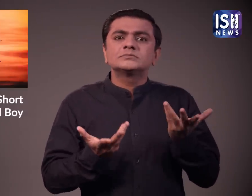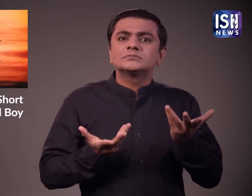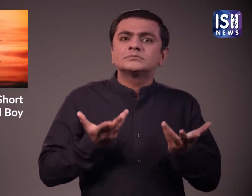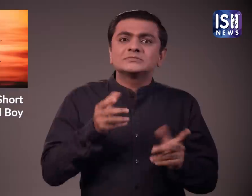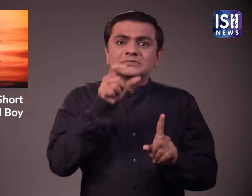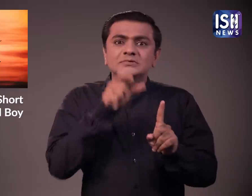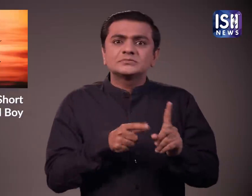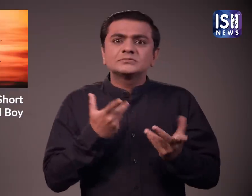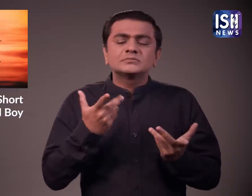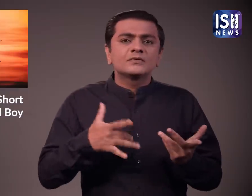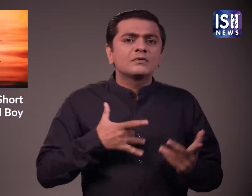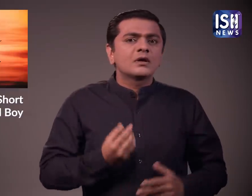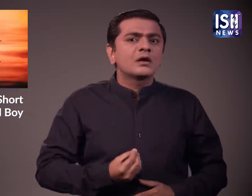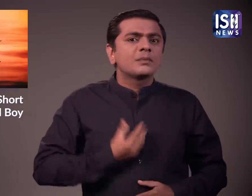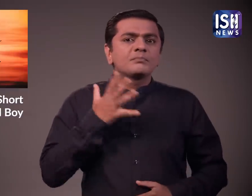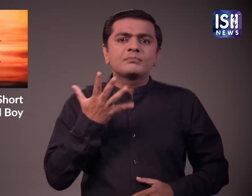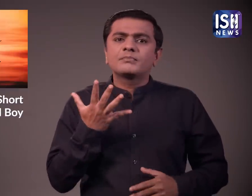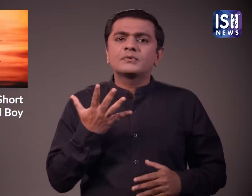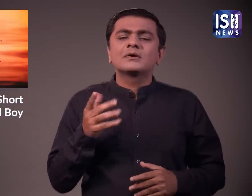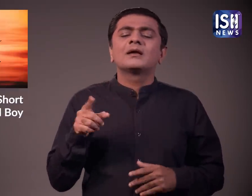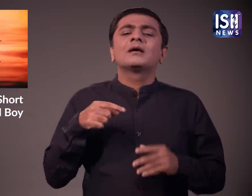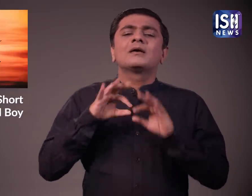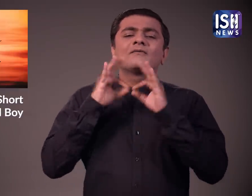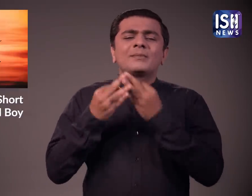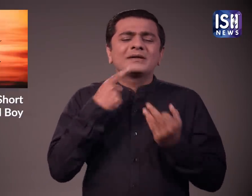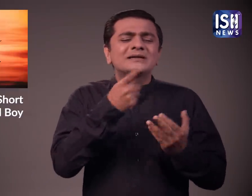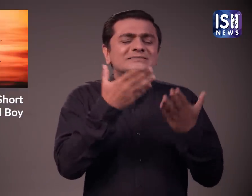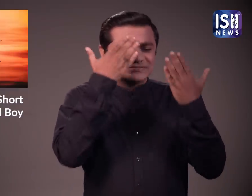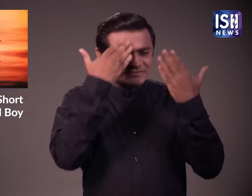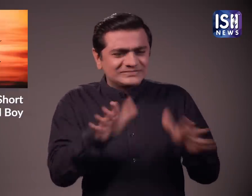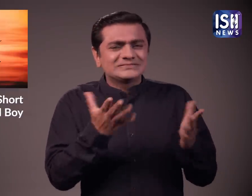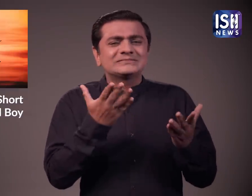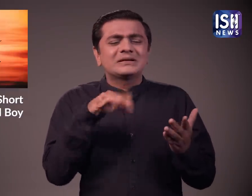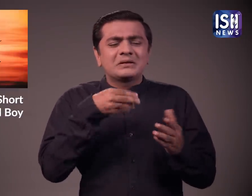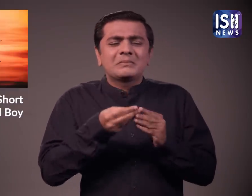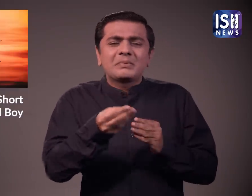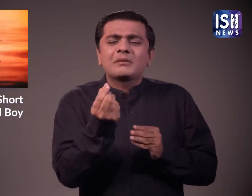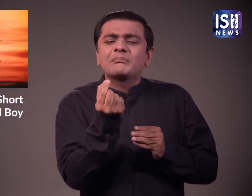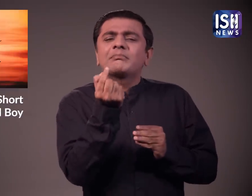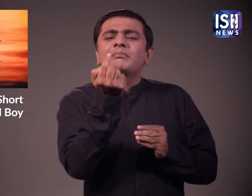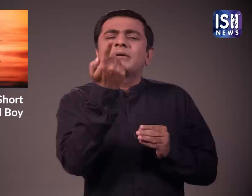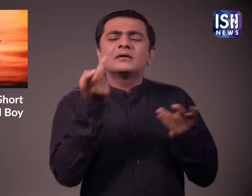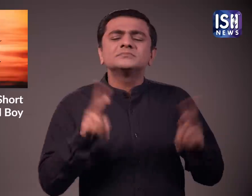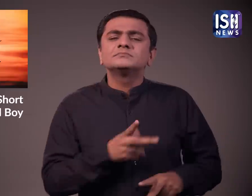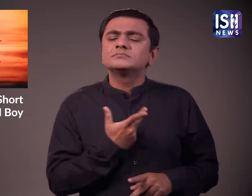शत्रुग्न बाल कटवाने से बिर्कुल भी खुश नहीं था उसके परिवार ने उसे समझाने की कोशिश की कि उसके बाल जल्दी बढ़ जाएंगे